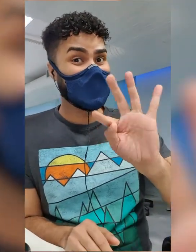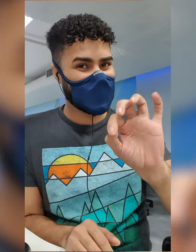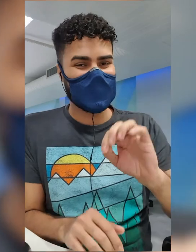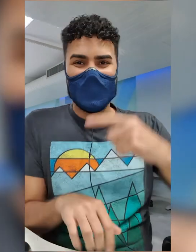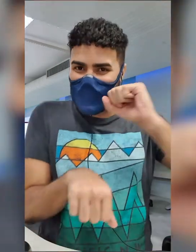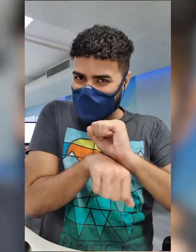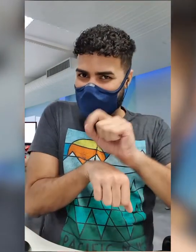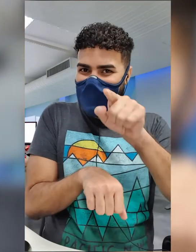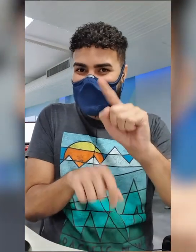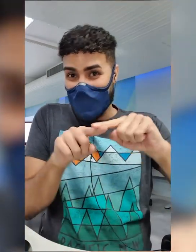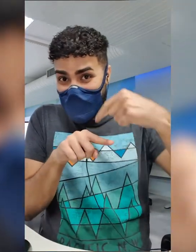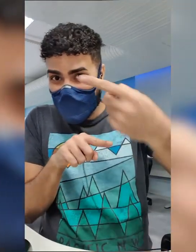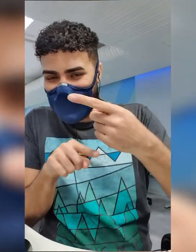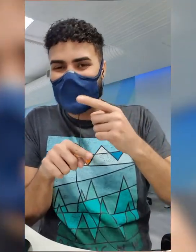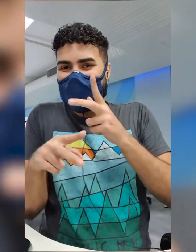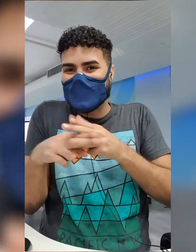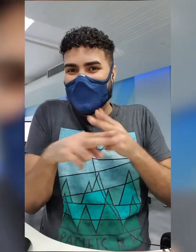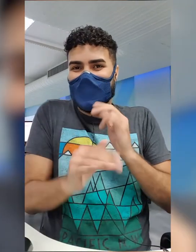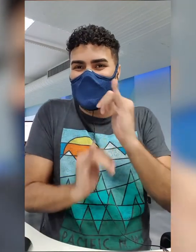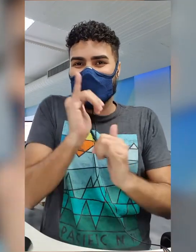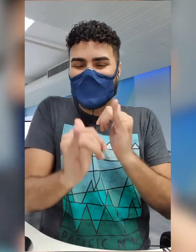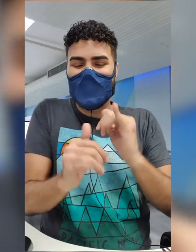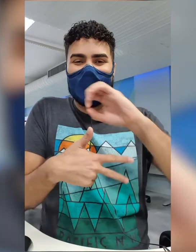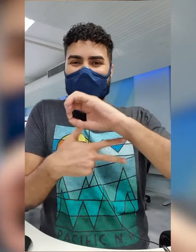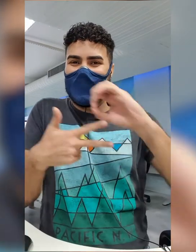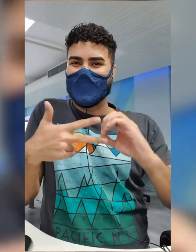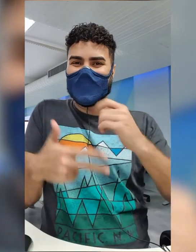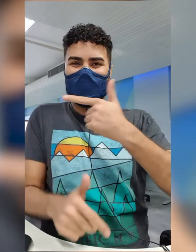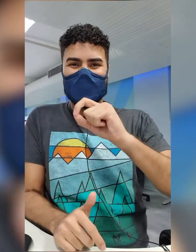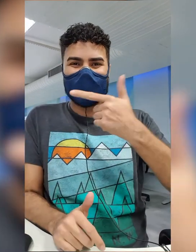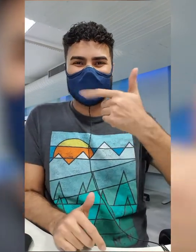você no próximo episódio da série... Enem 2021 Enem 2021